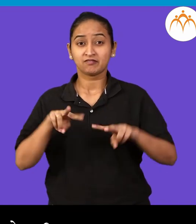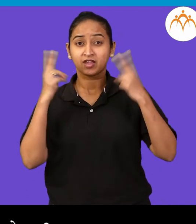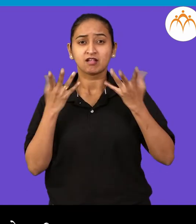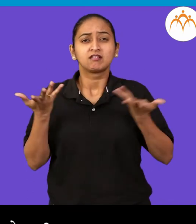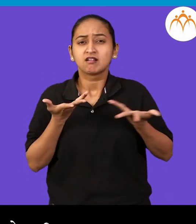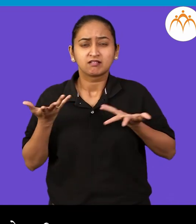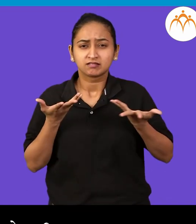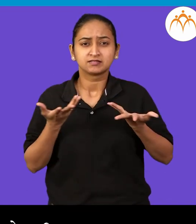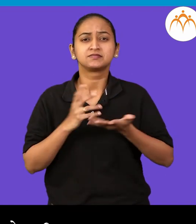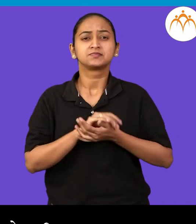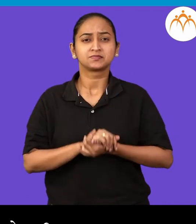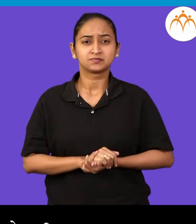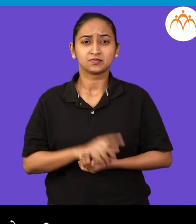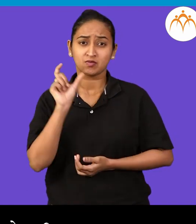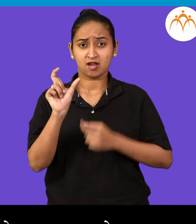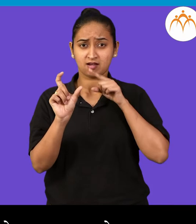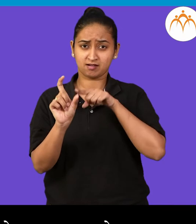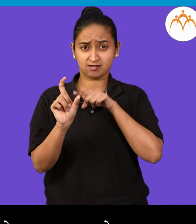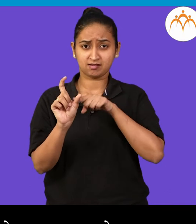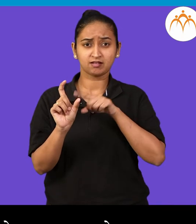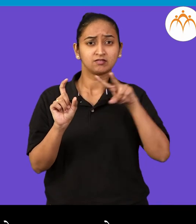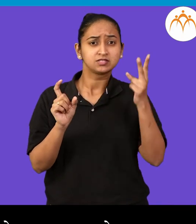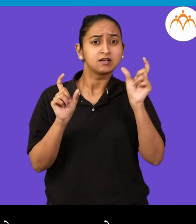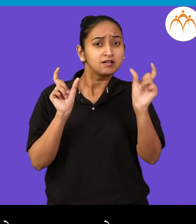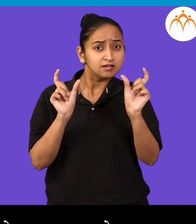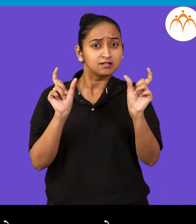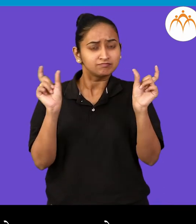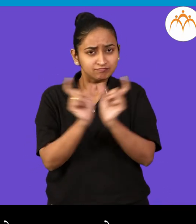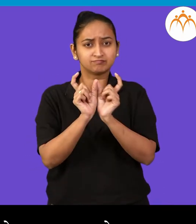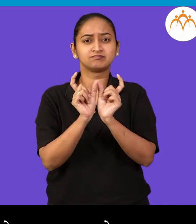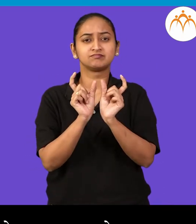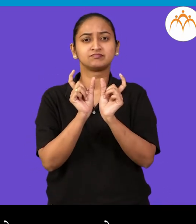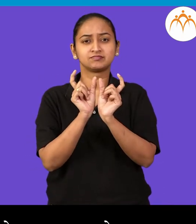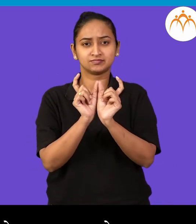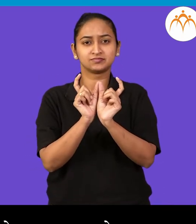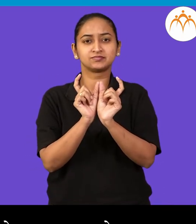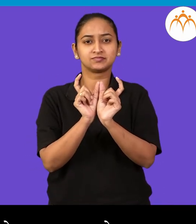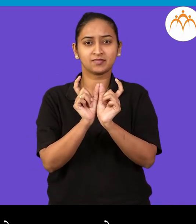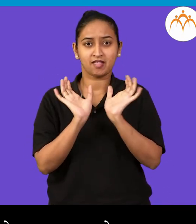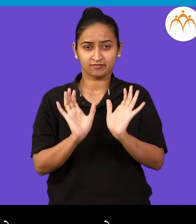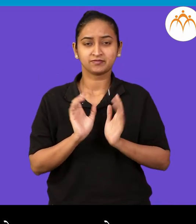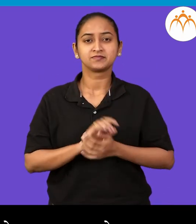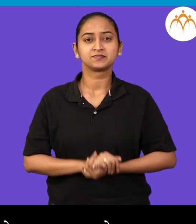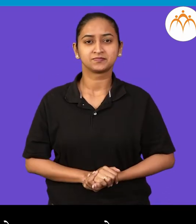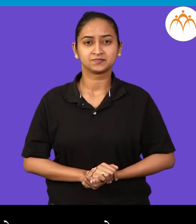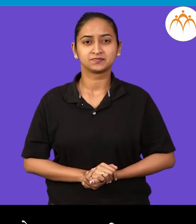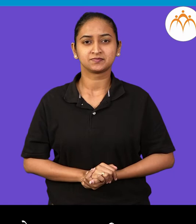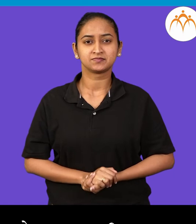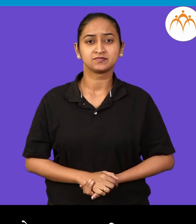वेगले पण? एका शब्दाला दूसरा शब्द जोडून आला आहे, सांगाहा,